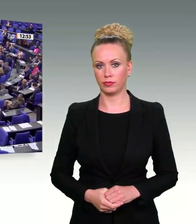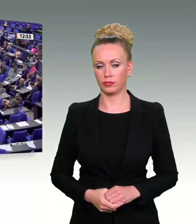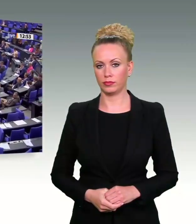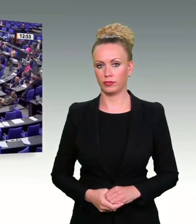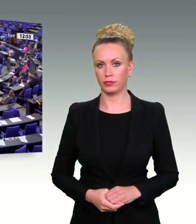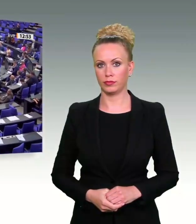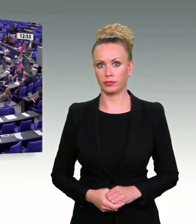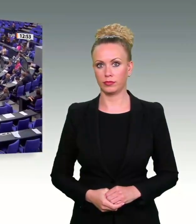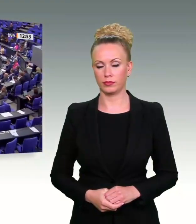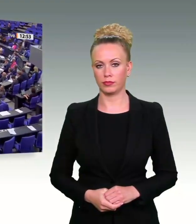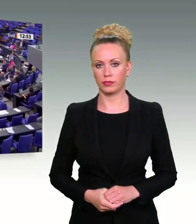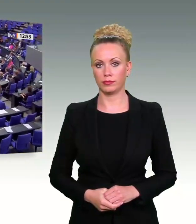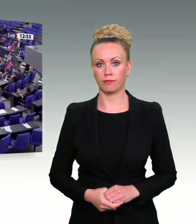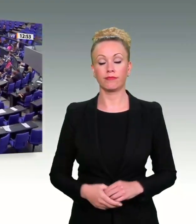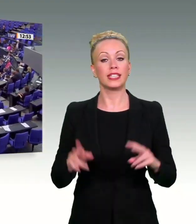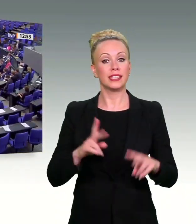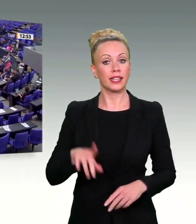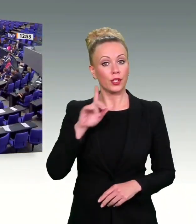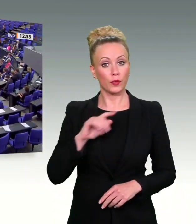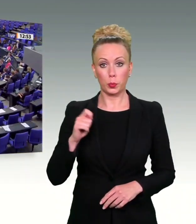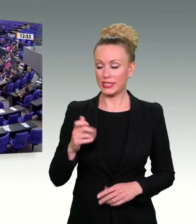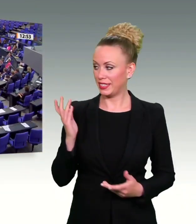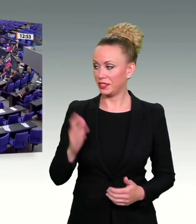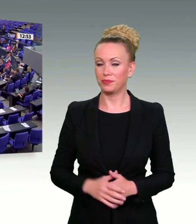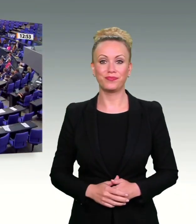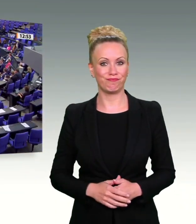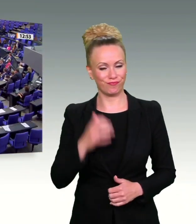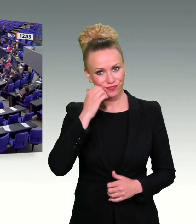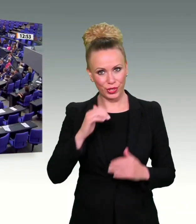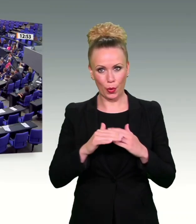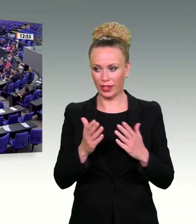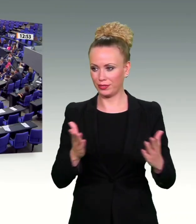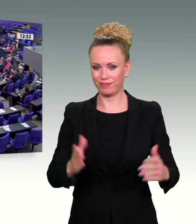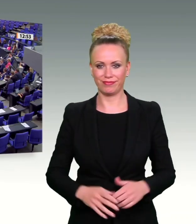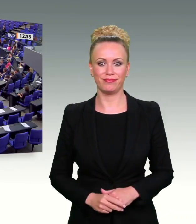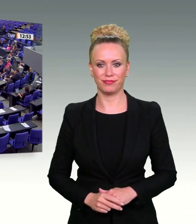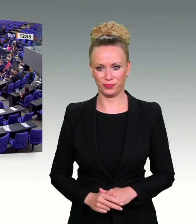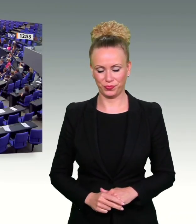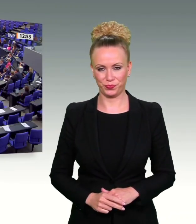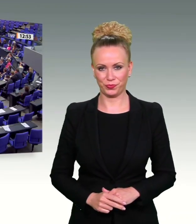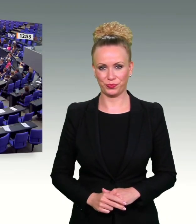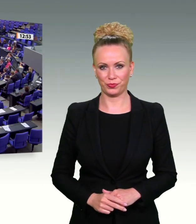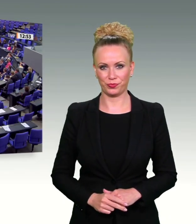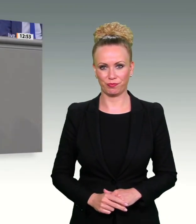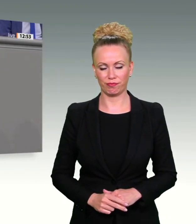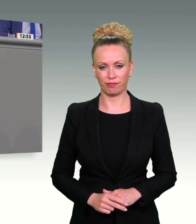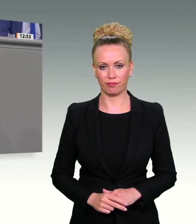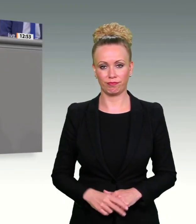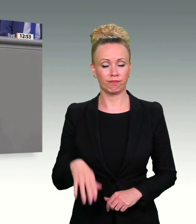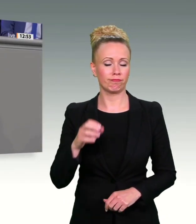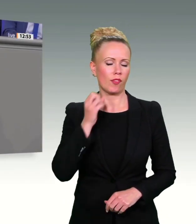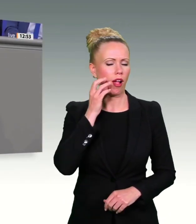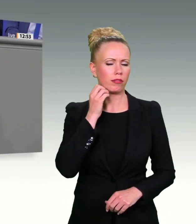Sehr geehrte Präsidentin! Liebe Kolleginnen! Täglich grüßt das Murmeltier, so kommentierte